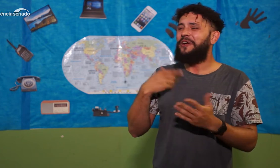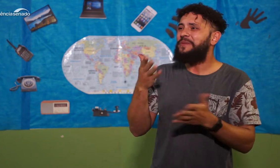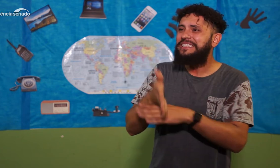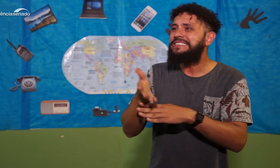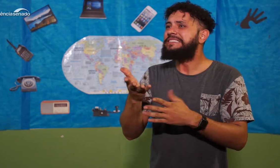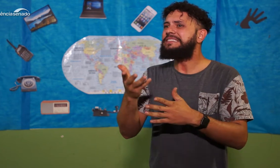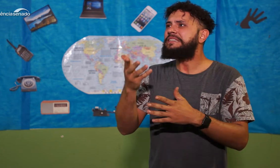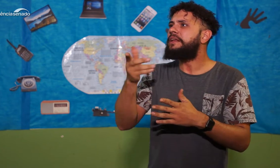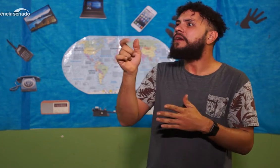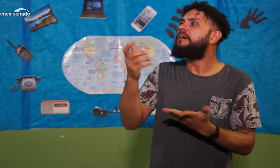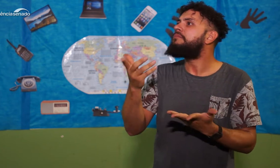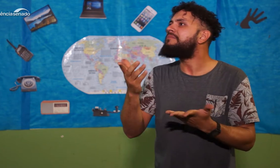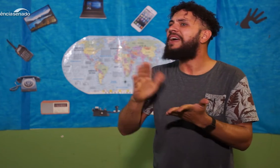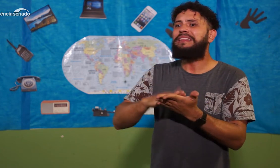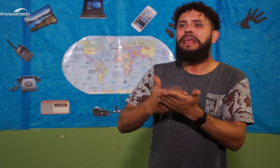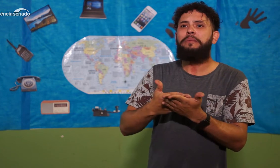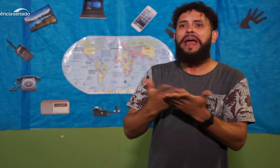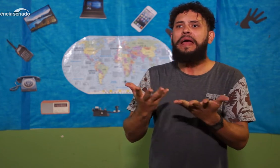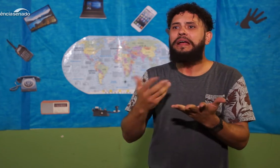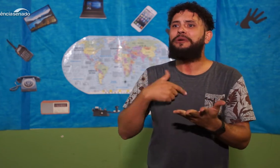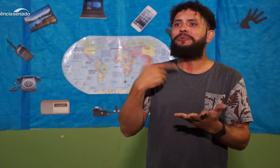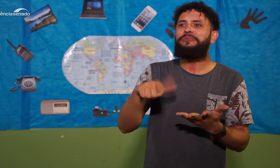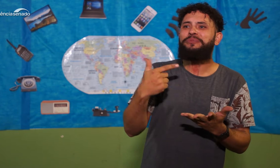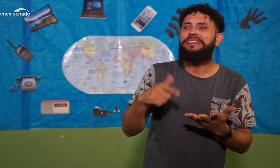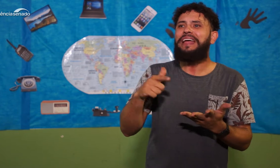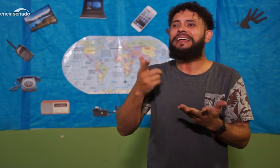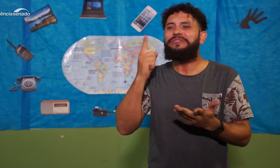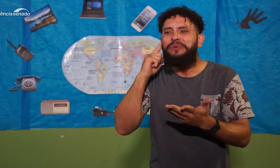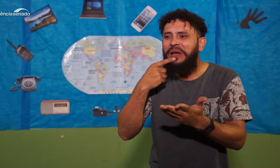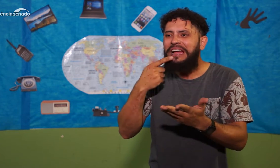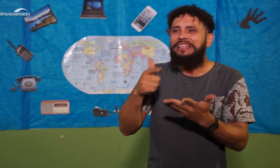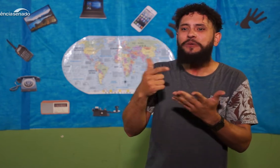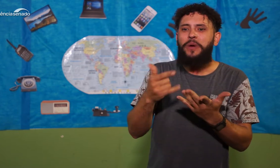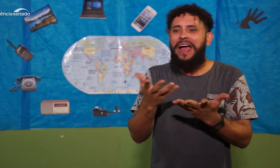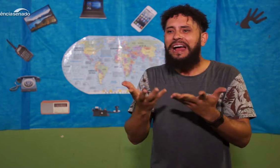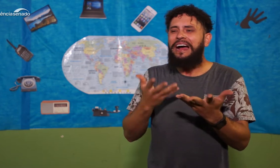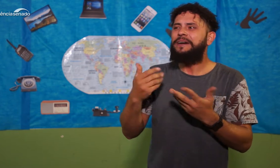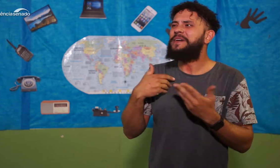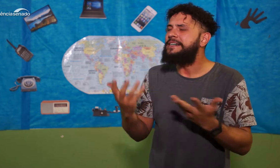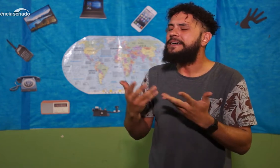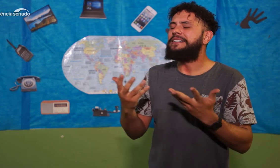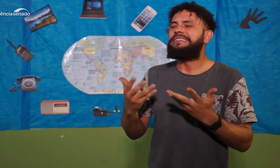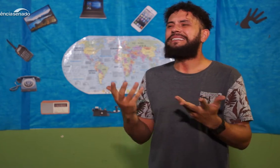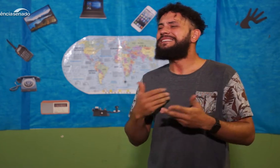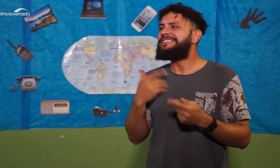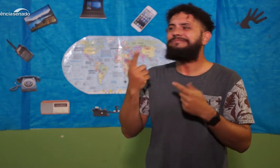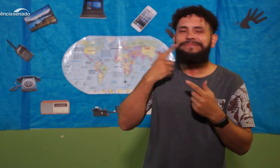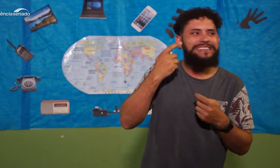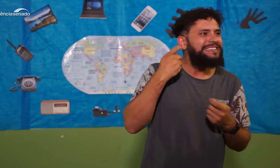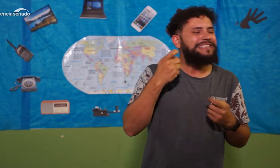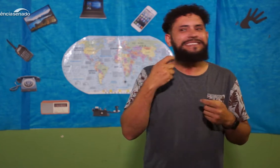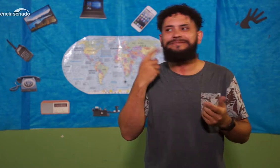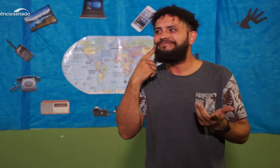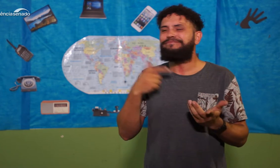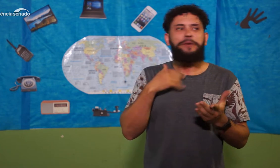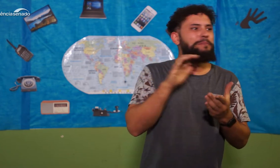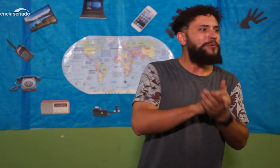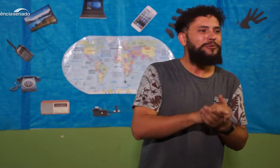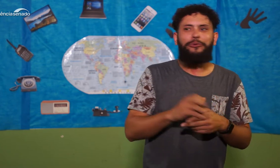cursos onde a gente precisa de intérpretes e não tem esse profissional. Então, fala, você é surdo, como é que eu vou fazer com você? Vamos